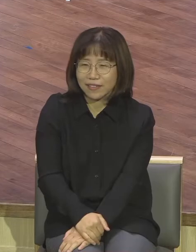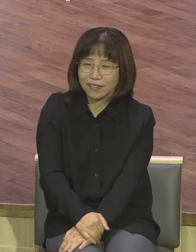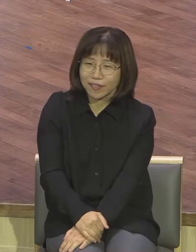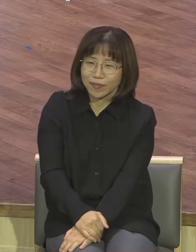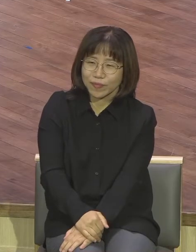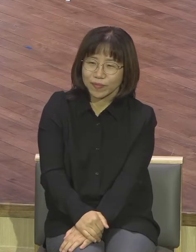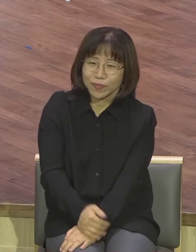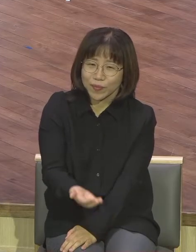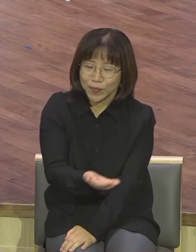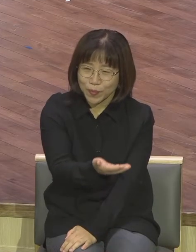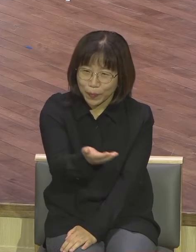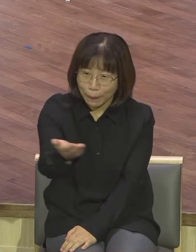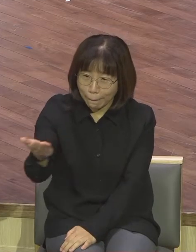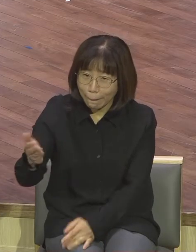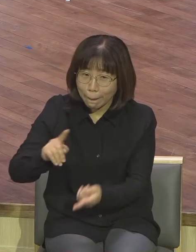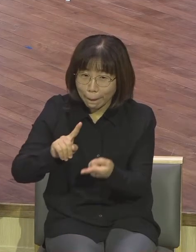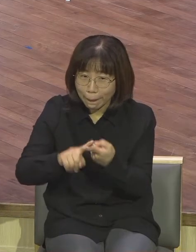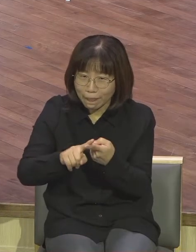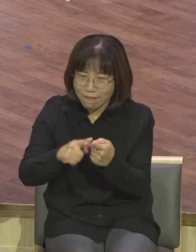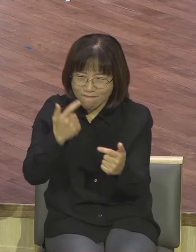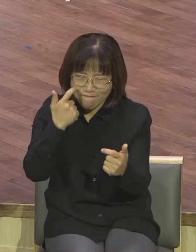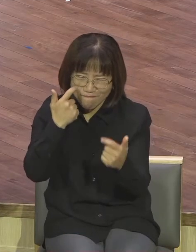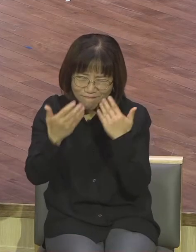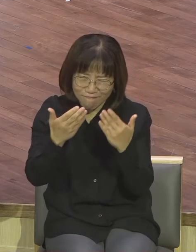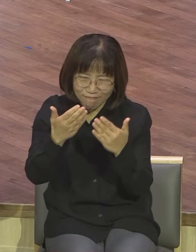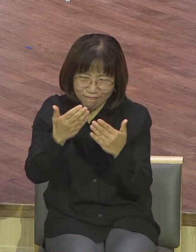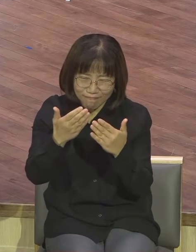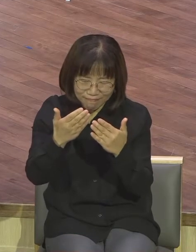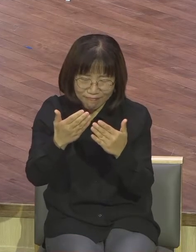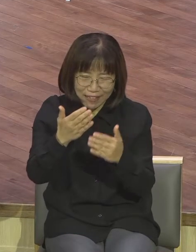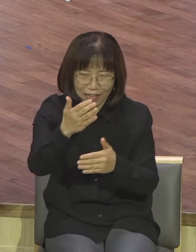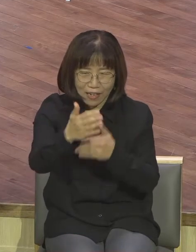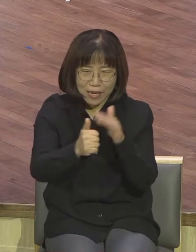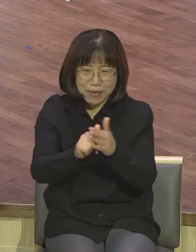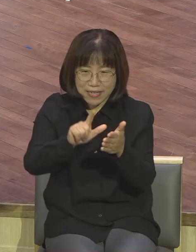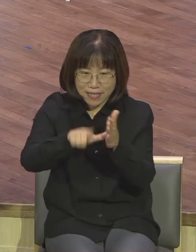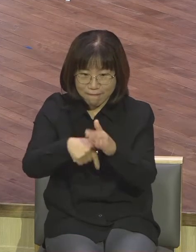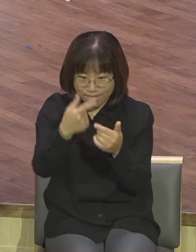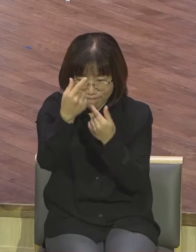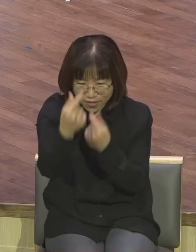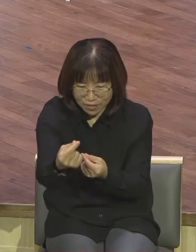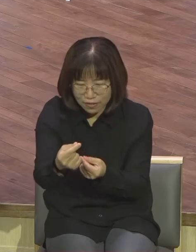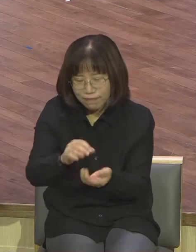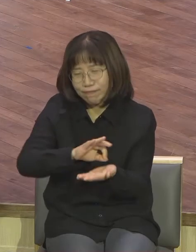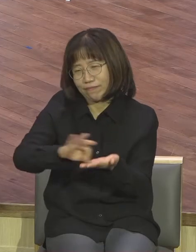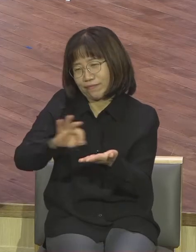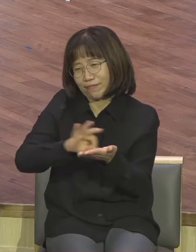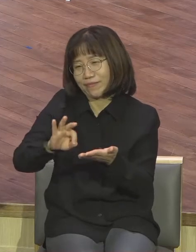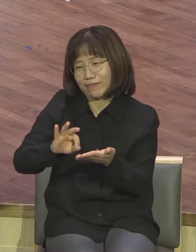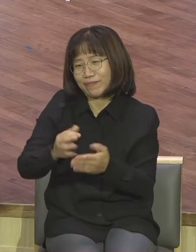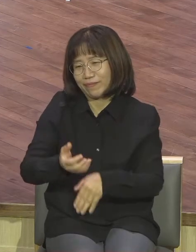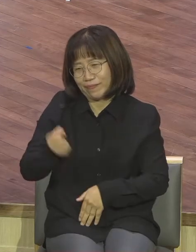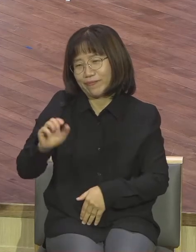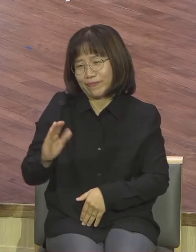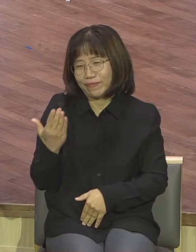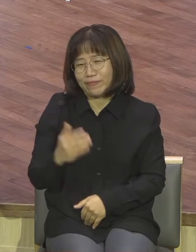정확하게 그렇게 하나님 시간표가 되면 스윙 받게 될 것입니다 하나님의 마음에 합한